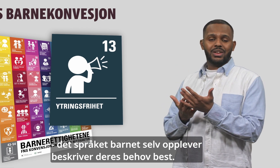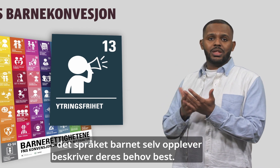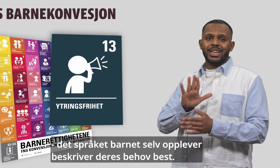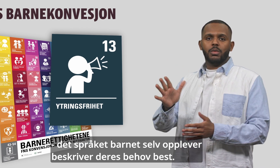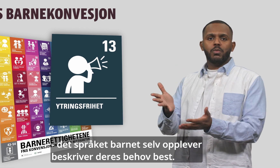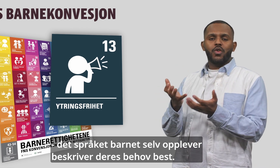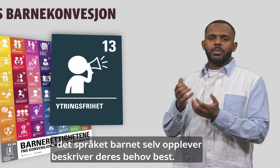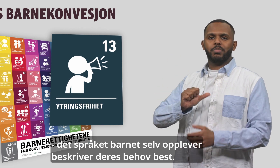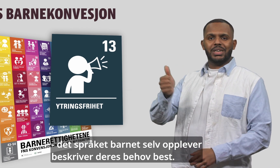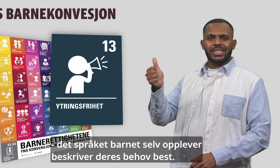behov best. 25.